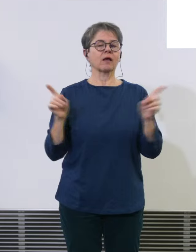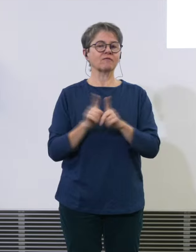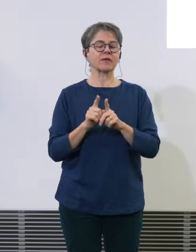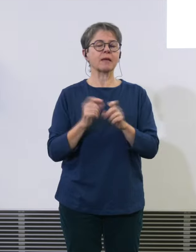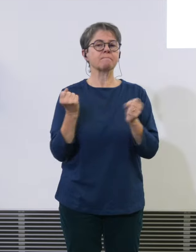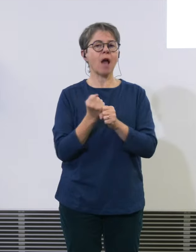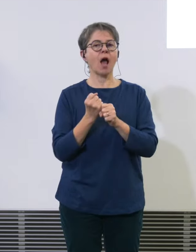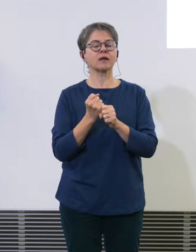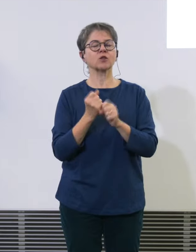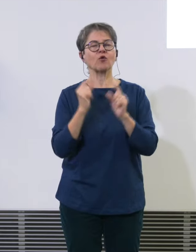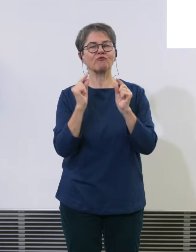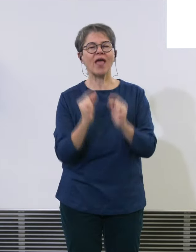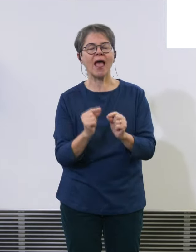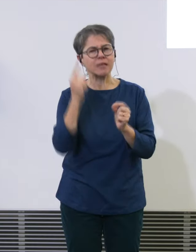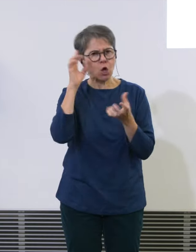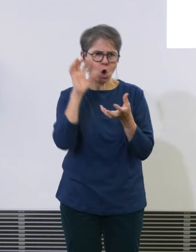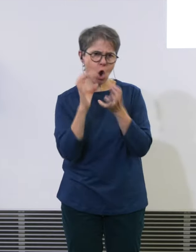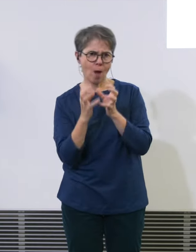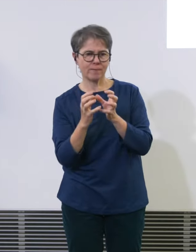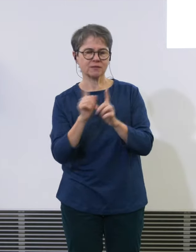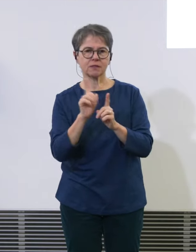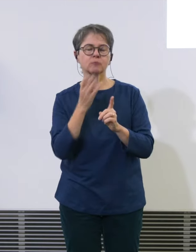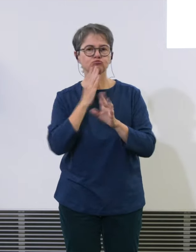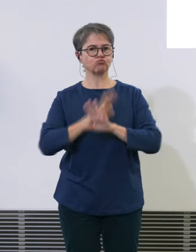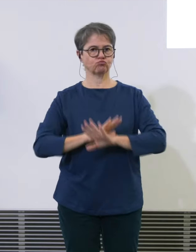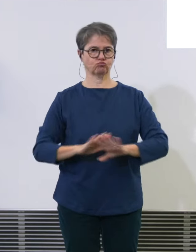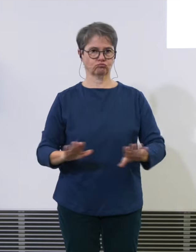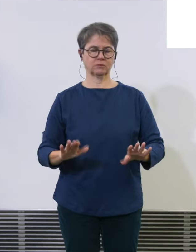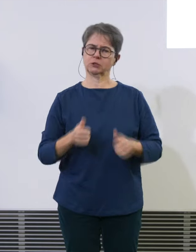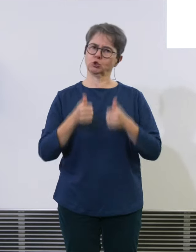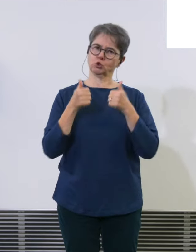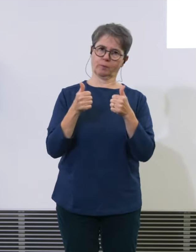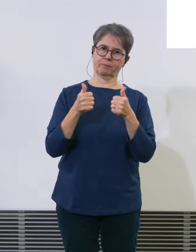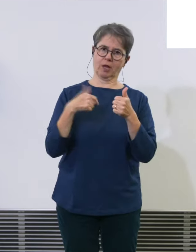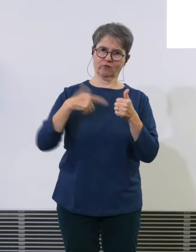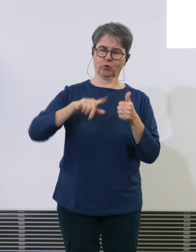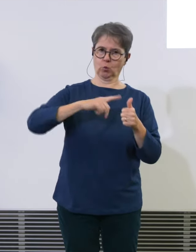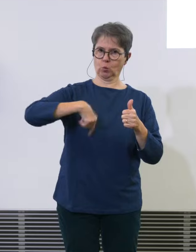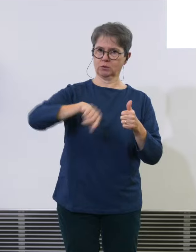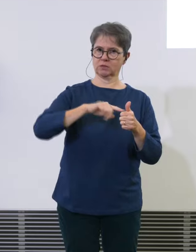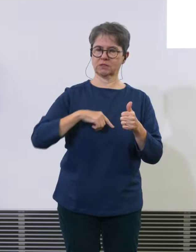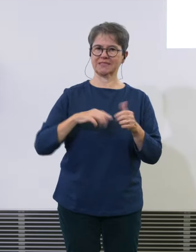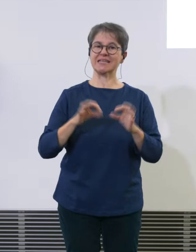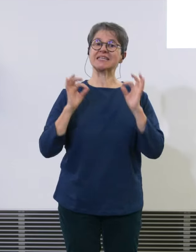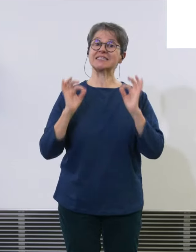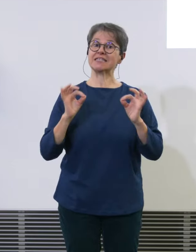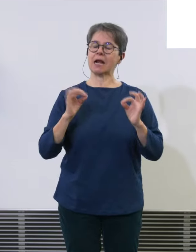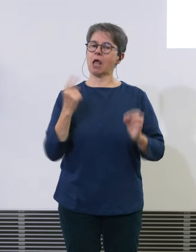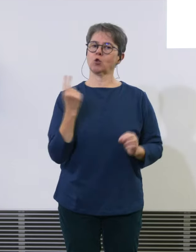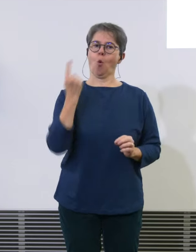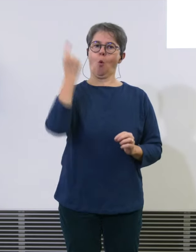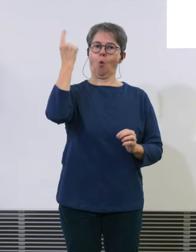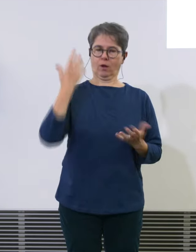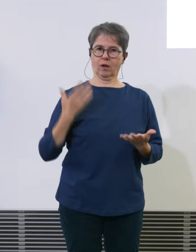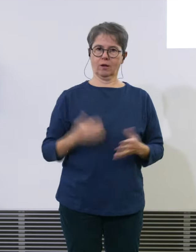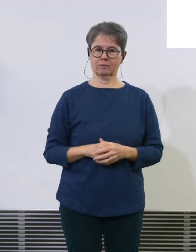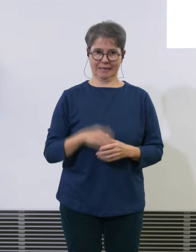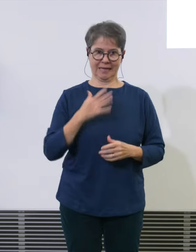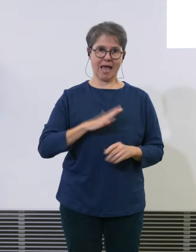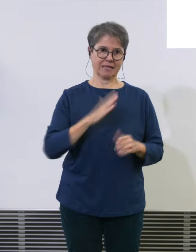Flugsicherung. Wenig Komplexität kreiert erherte Sicherheitsmarge und das haben wir gerne. Auf der rechten Seite seht ihr, wie